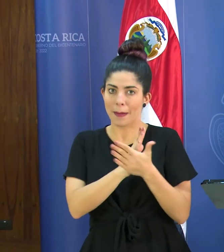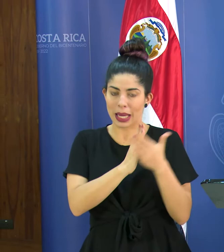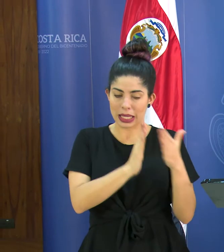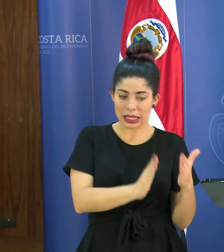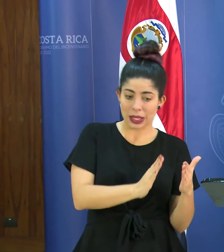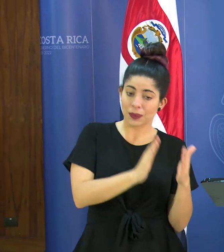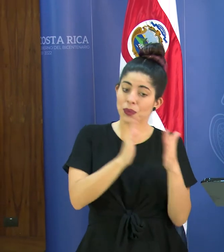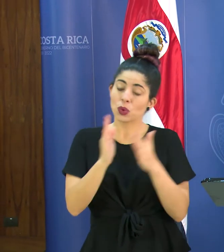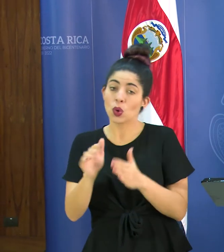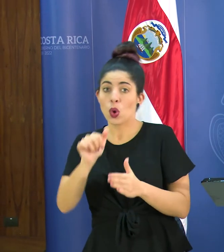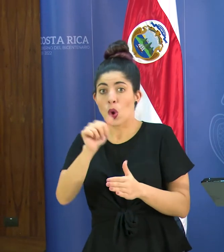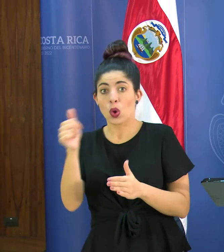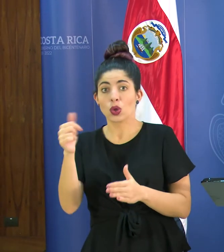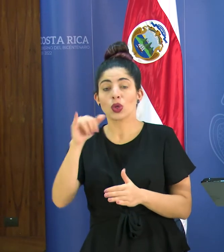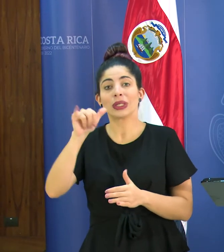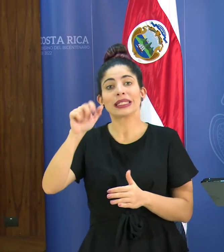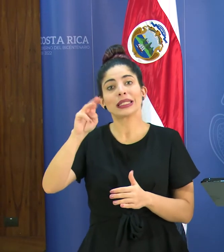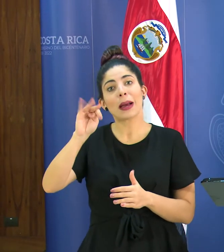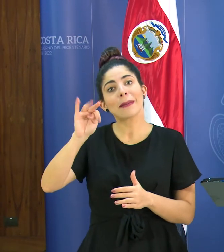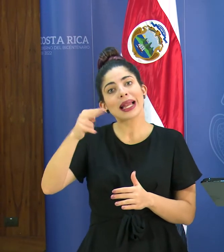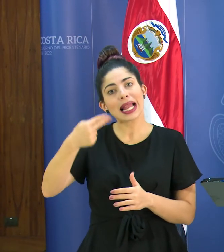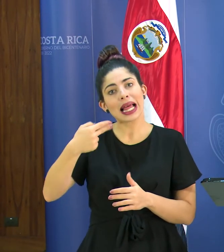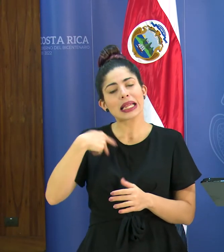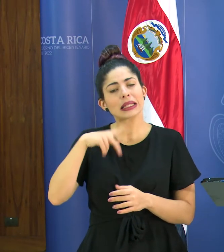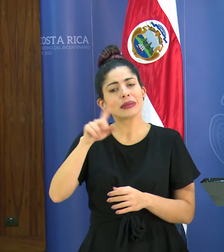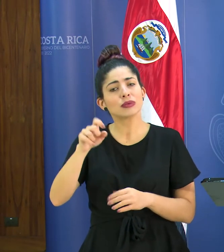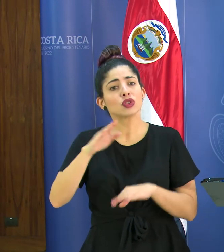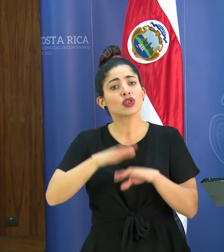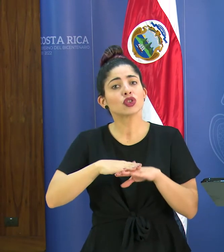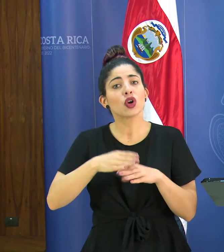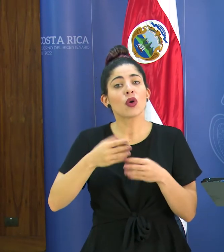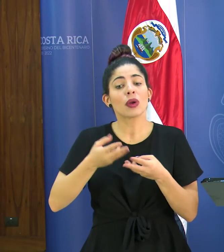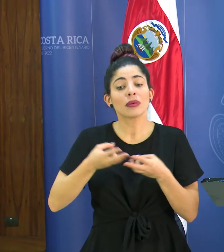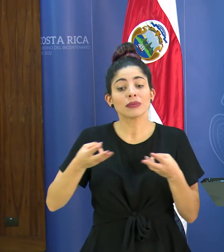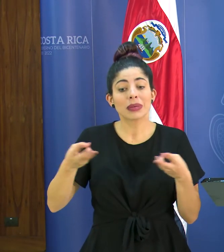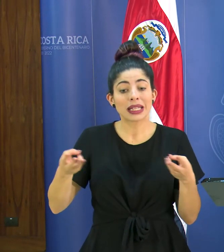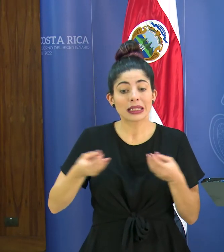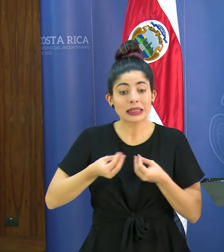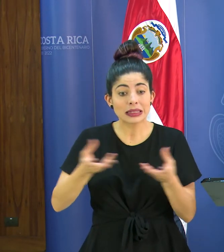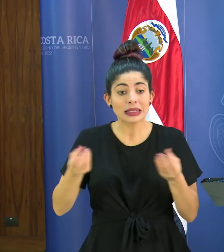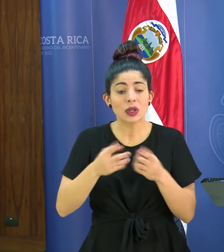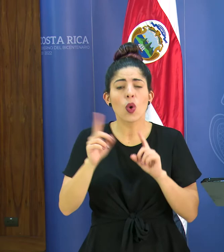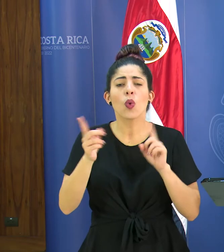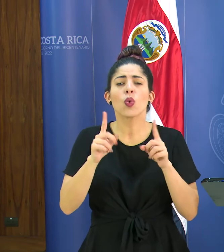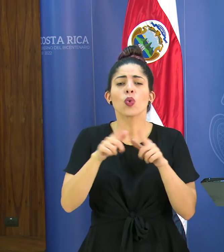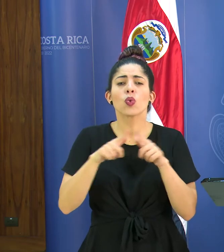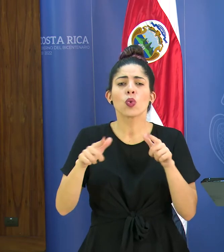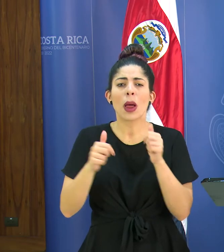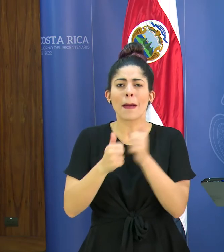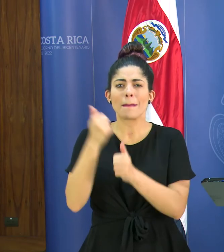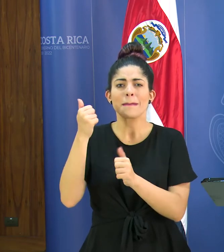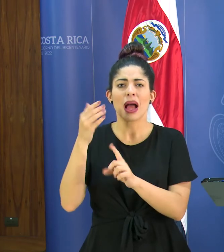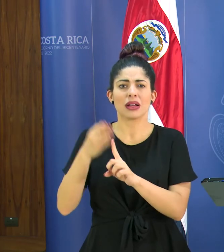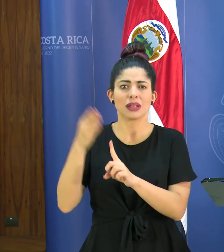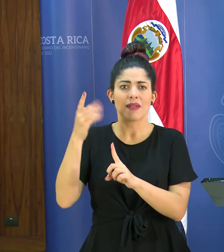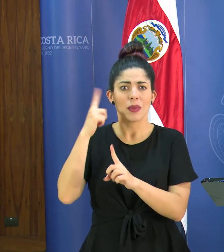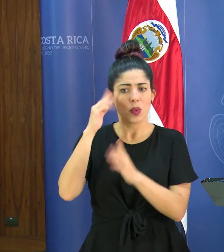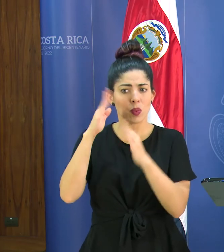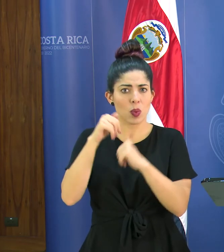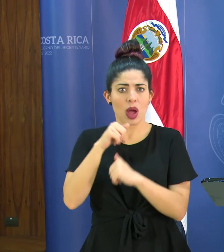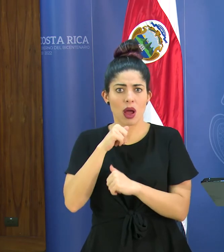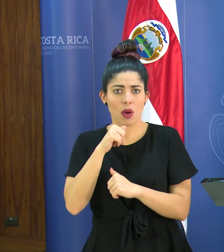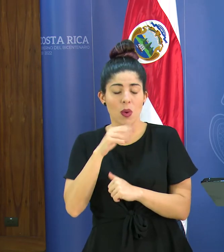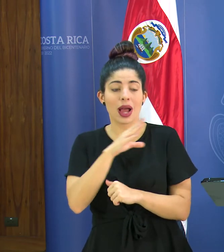lo otro a Doña Yamile le quería consultar en relación al tema de racionamiento si nos puede recordar un poco cuáles son las zonas más afectadas por el tema de racionamiento y